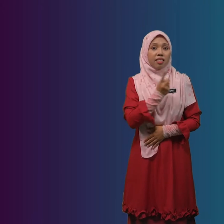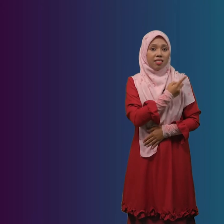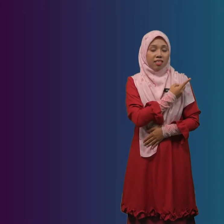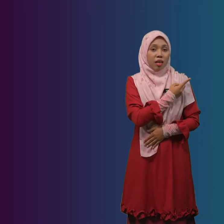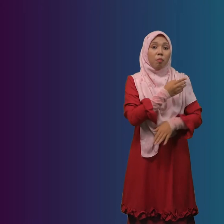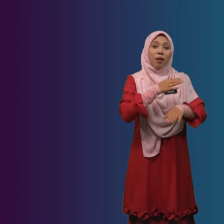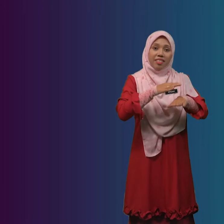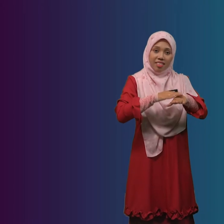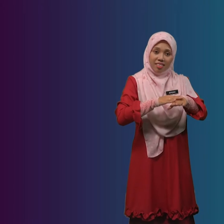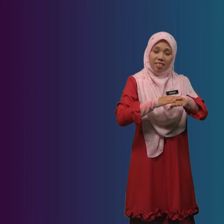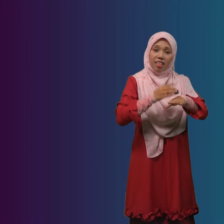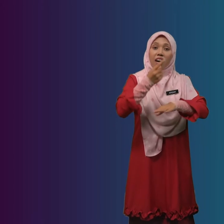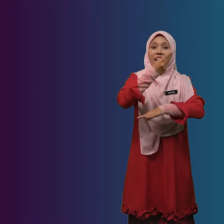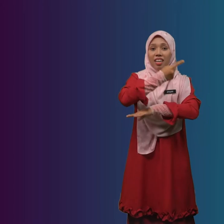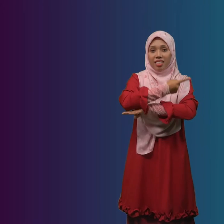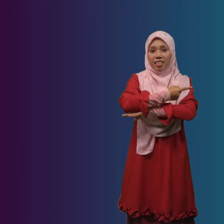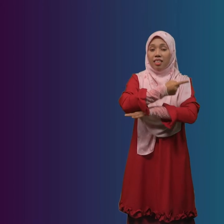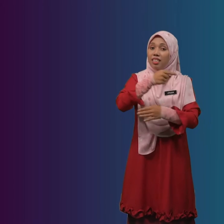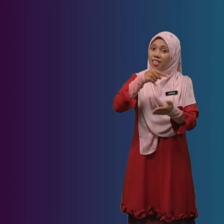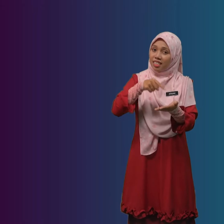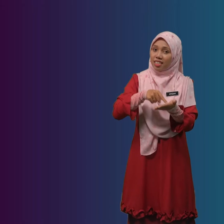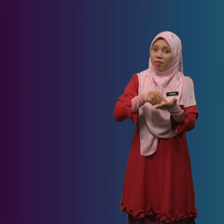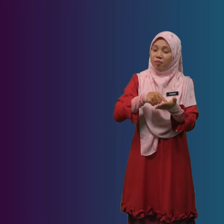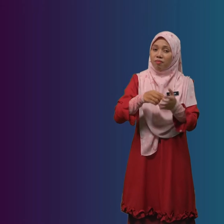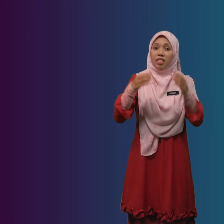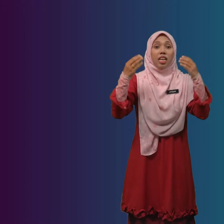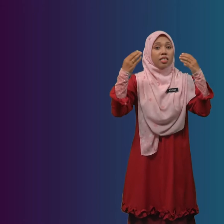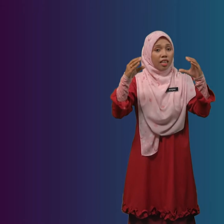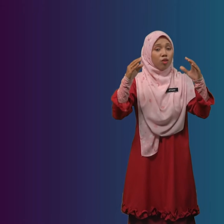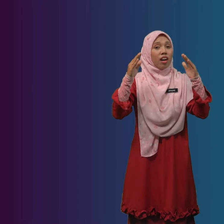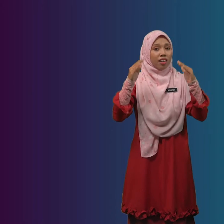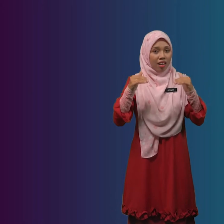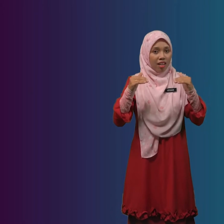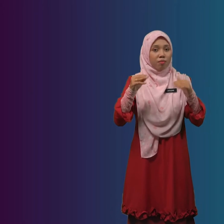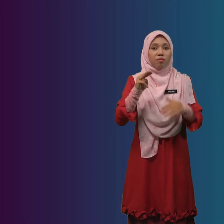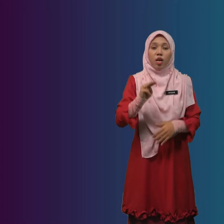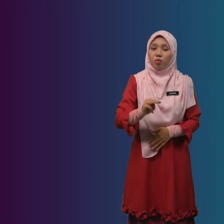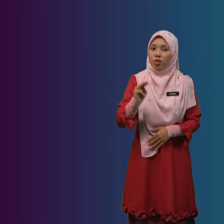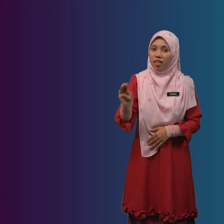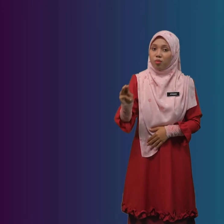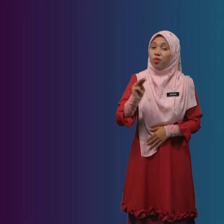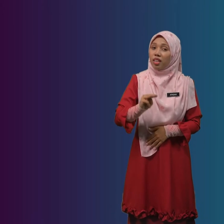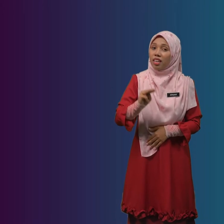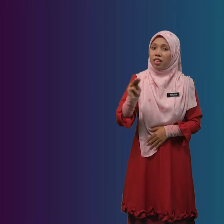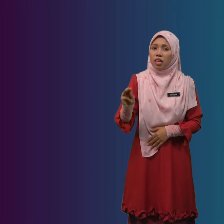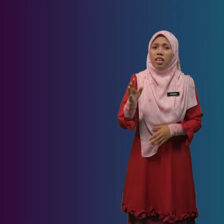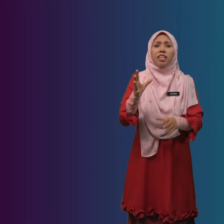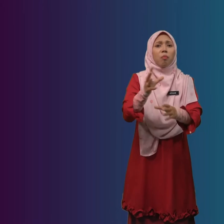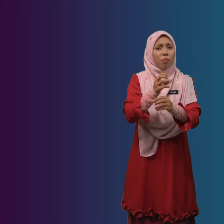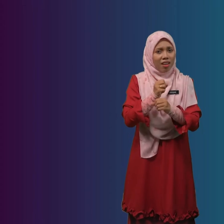Pada Hari Ini Cikgu Harap Murid-murid Dapat